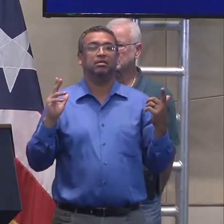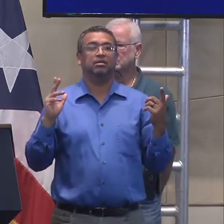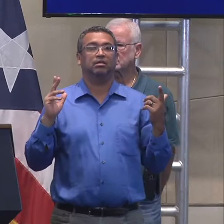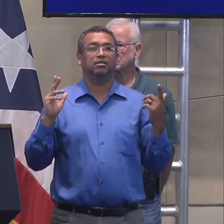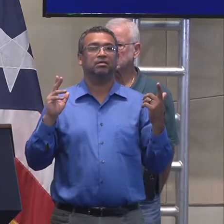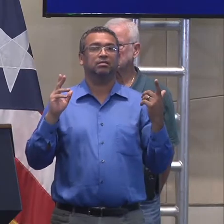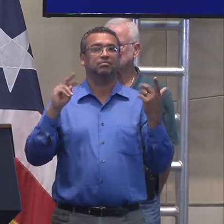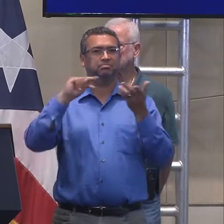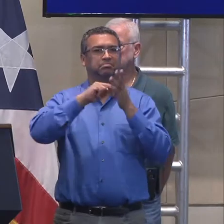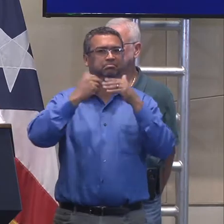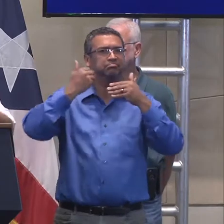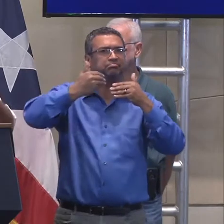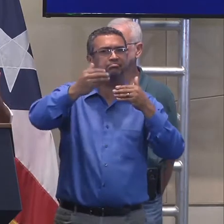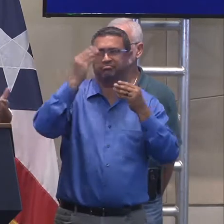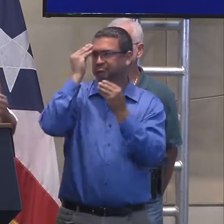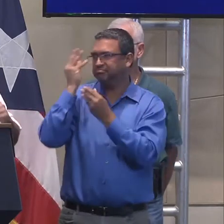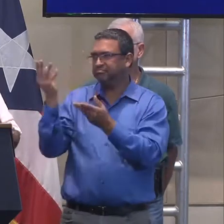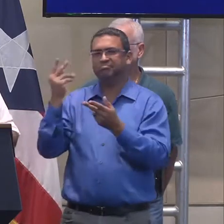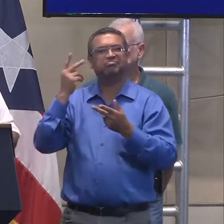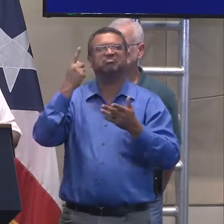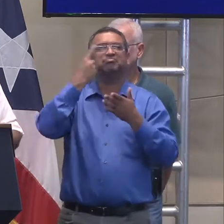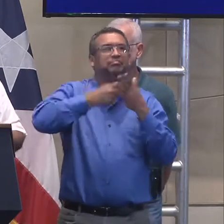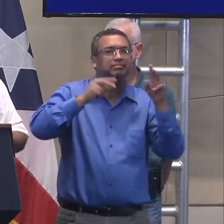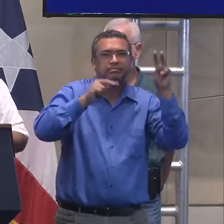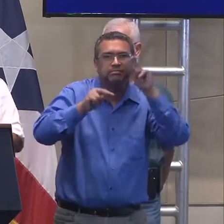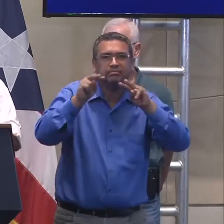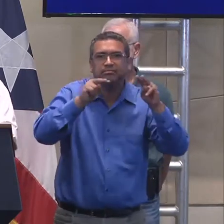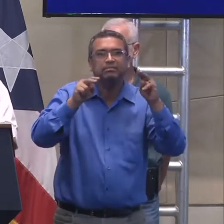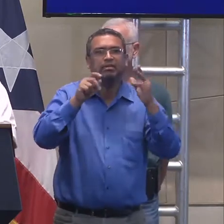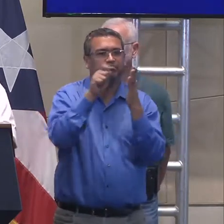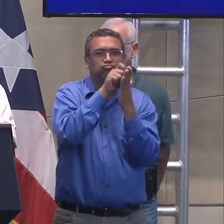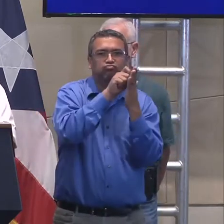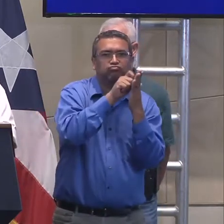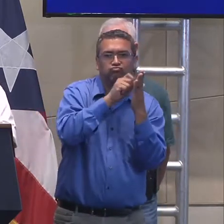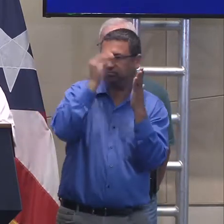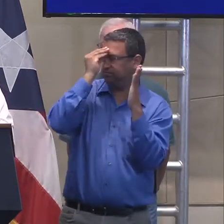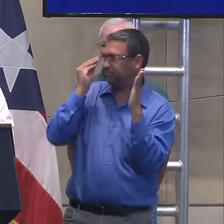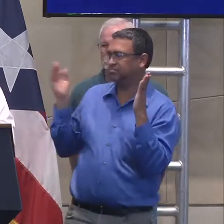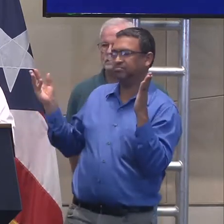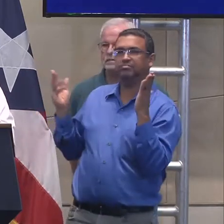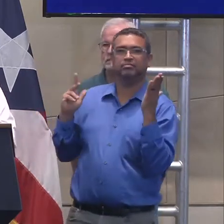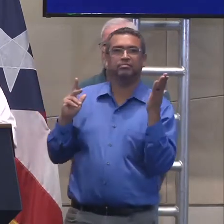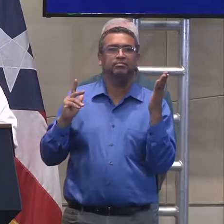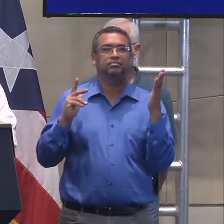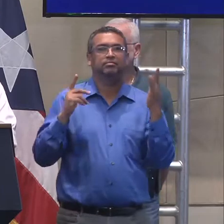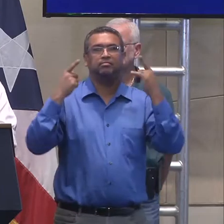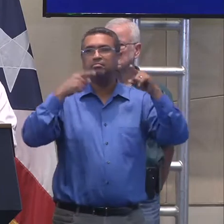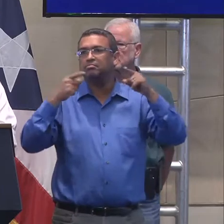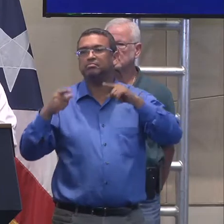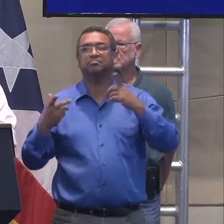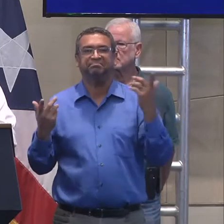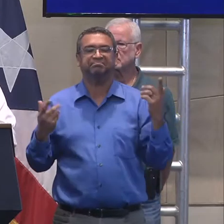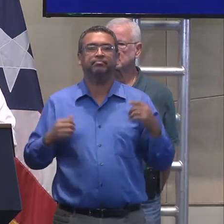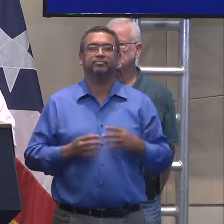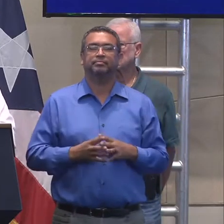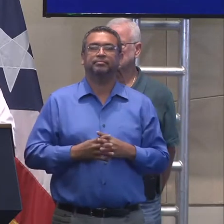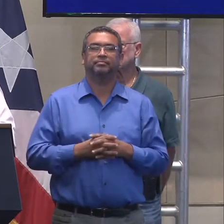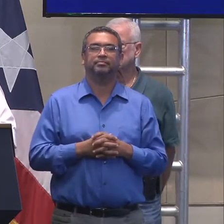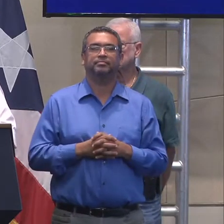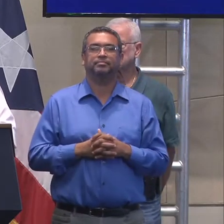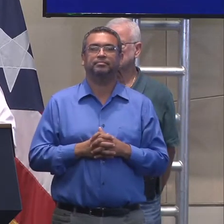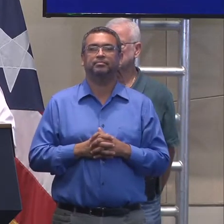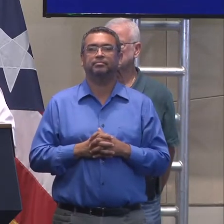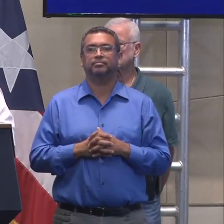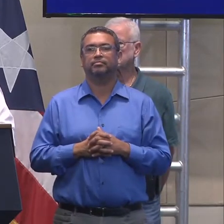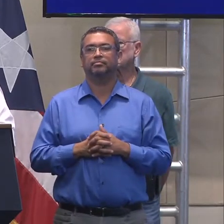nos puedan informar, ¿verdad?, de lo que están viendo, lo que, eh, lo que está, eh, está ocurriendo. en tercer lugar,